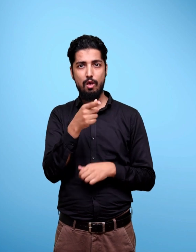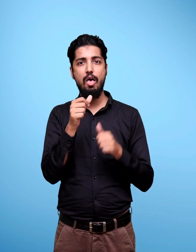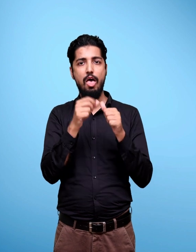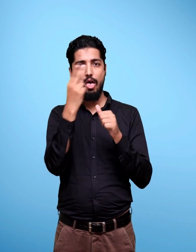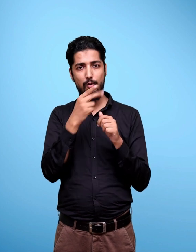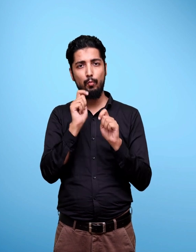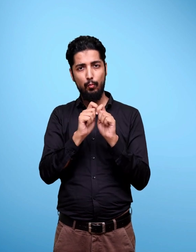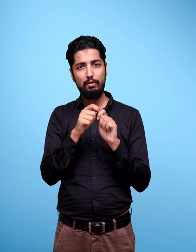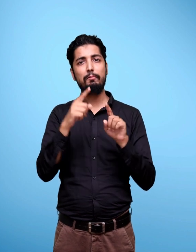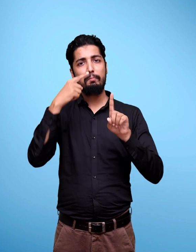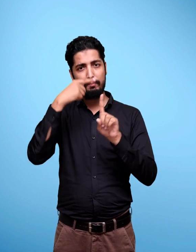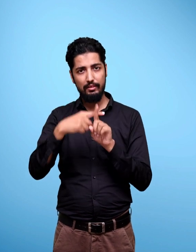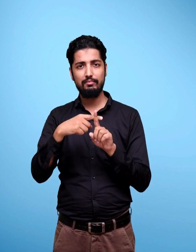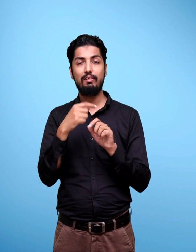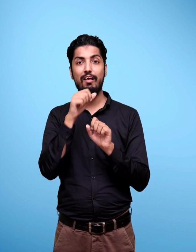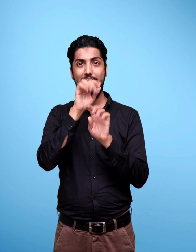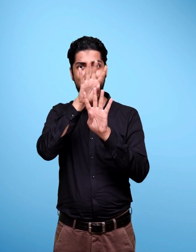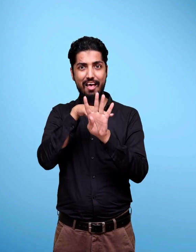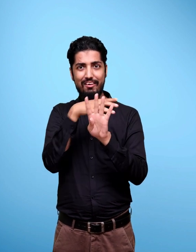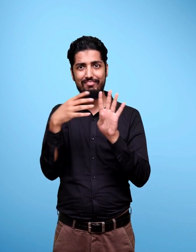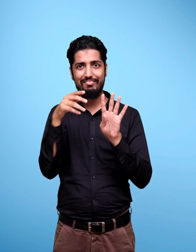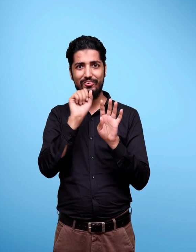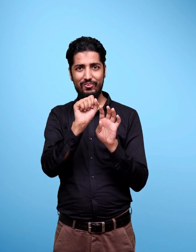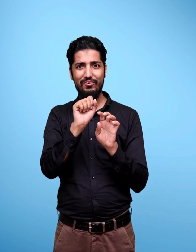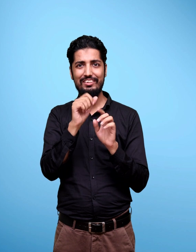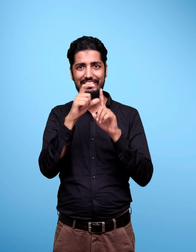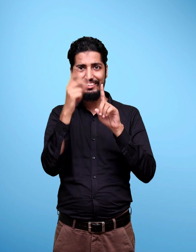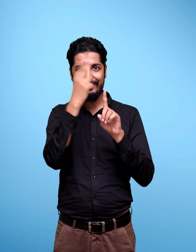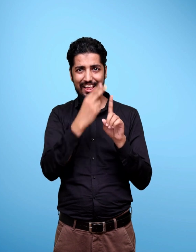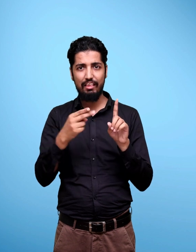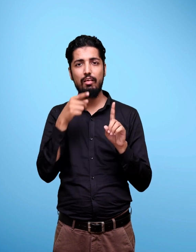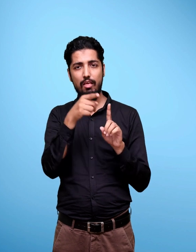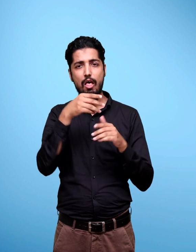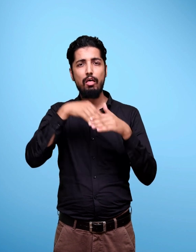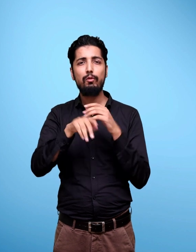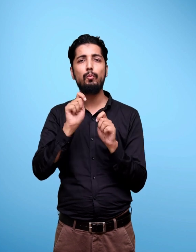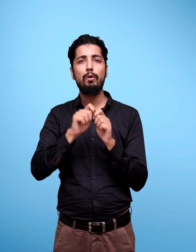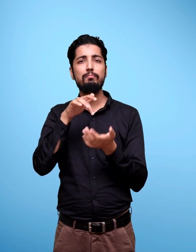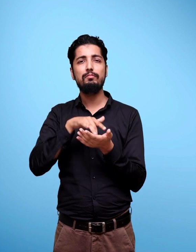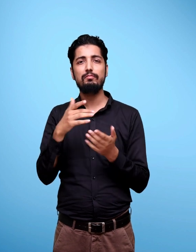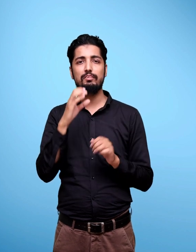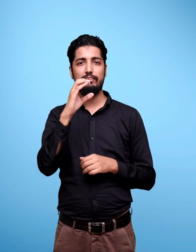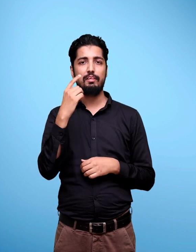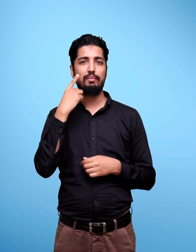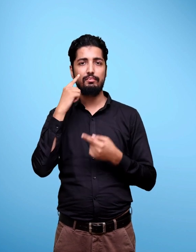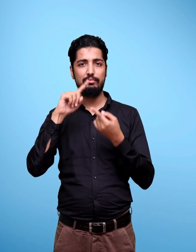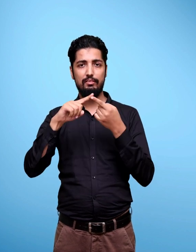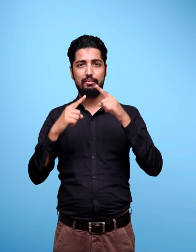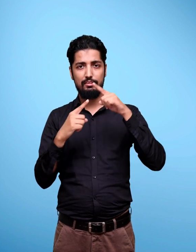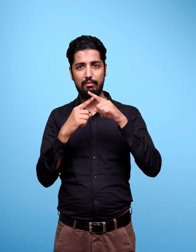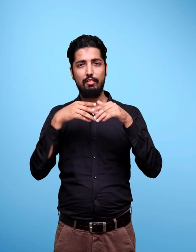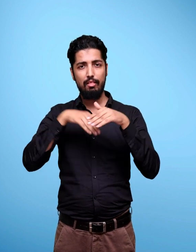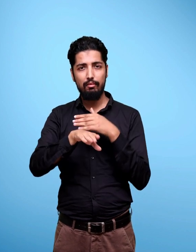Artists And Graphic Designers Of C.I.E.T. For Providing The